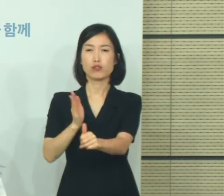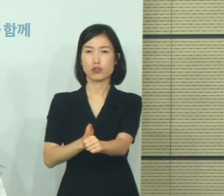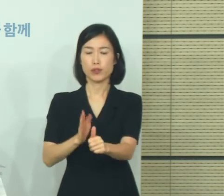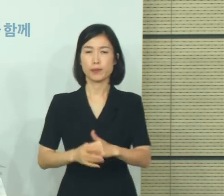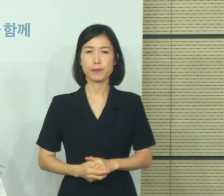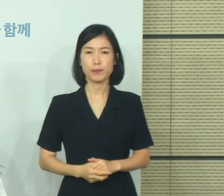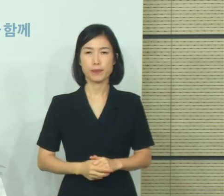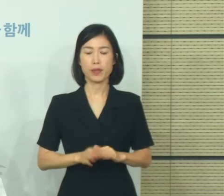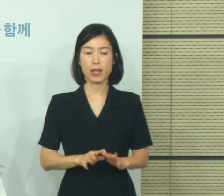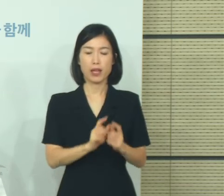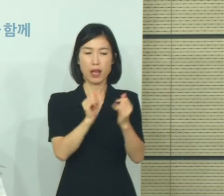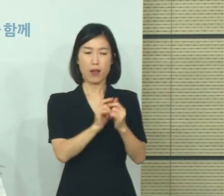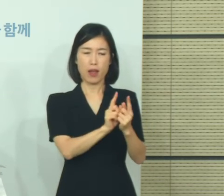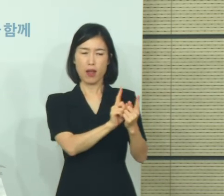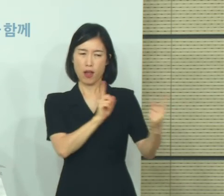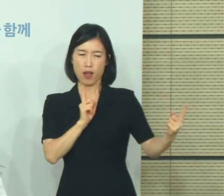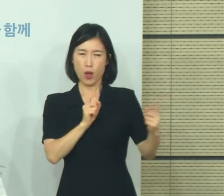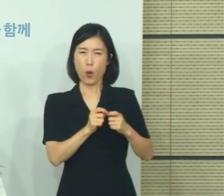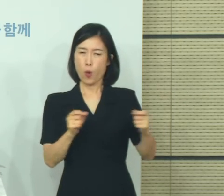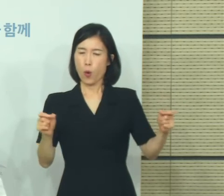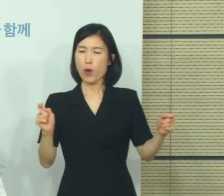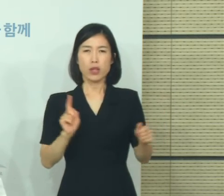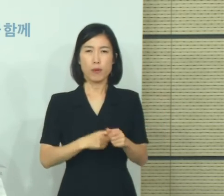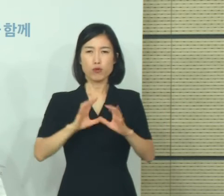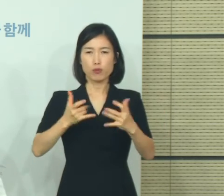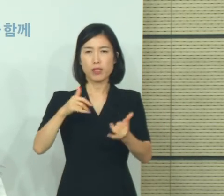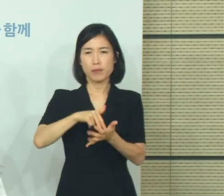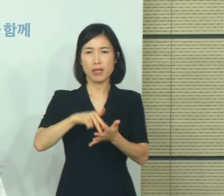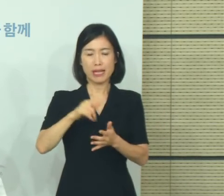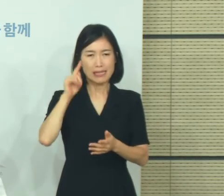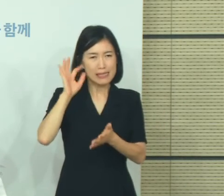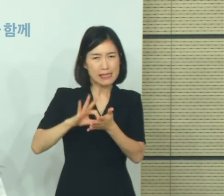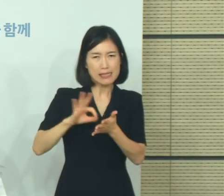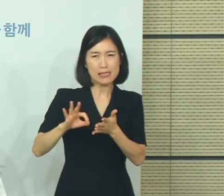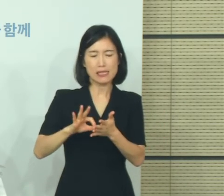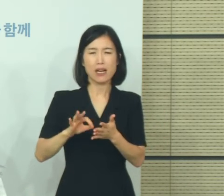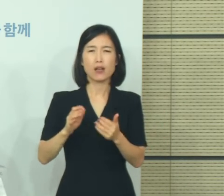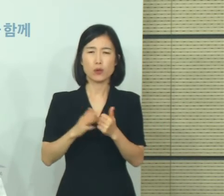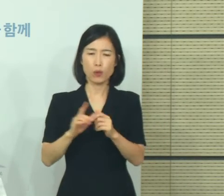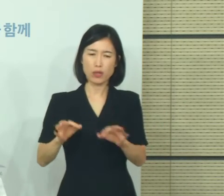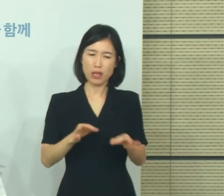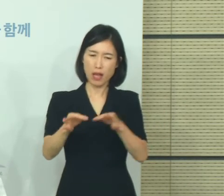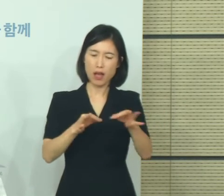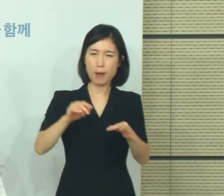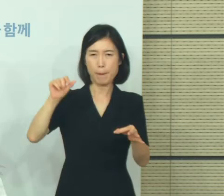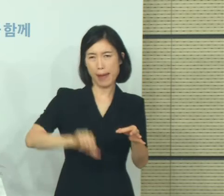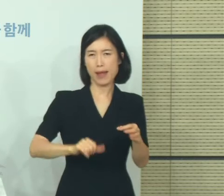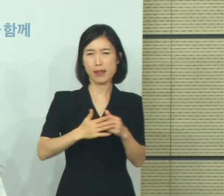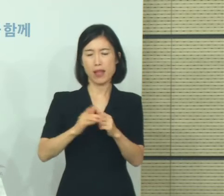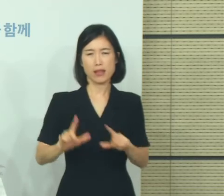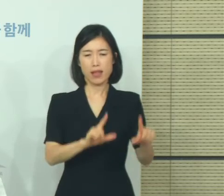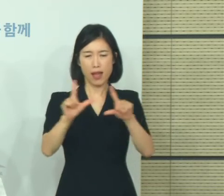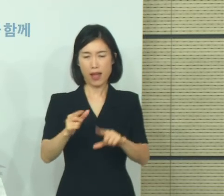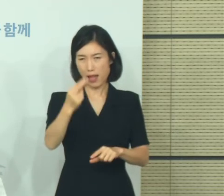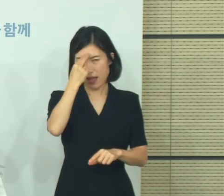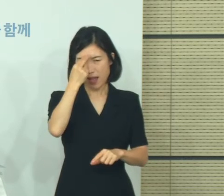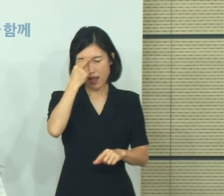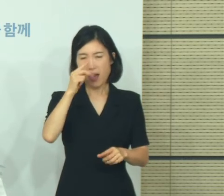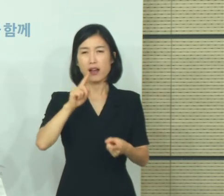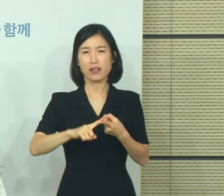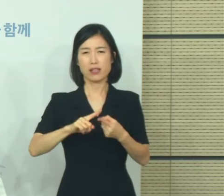사회적 그리두기의 장기화로 계속 긴장 상태를 유지하게 되고 생계의 위협으로 지치고 힘든 국민